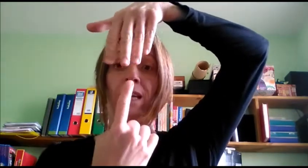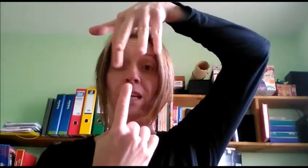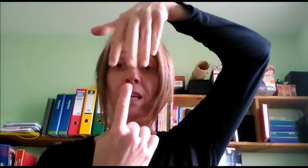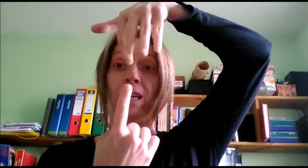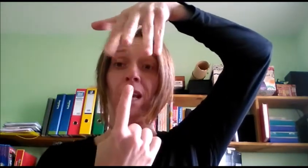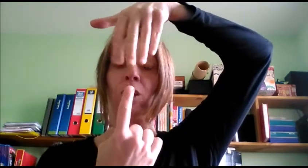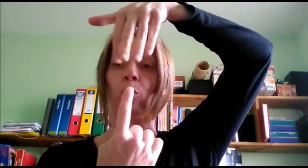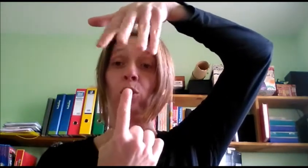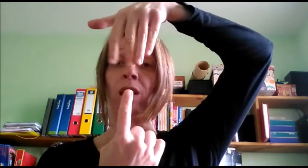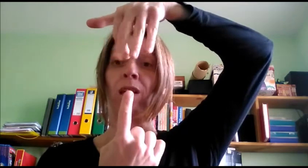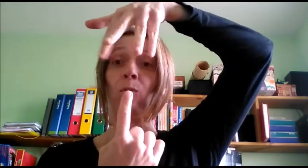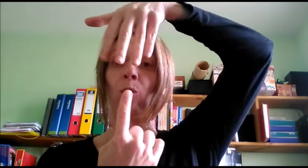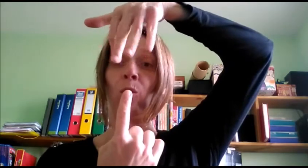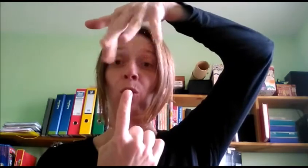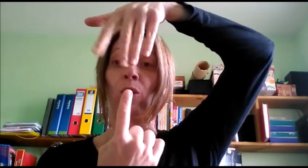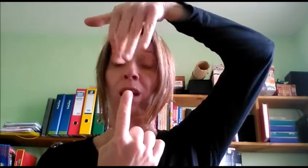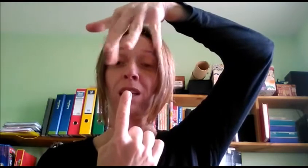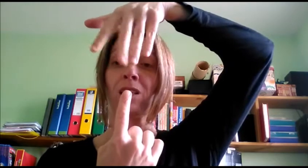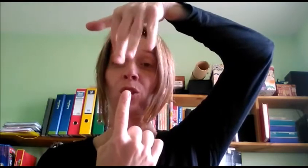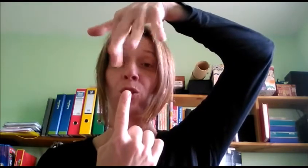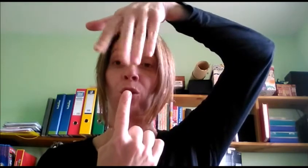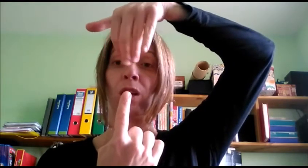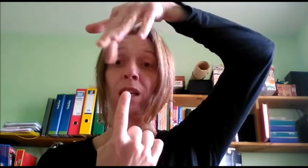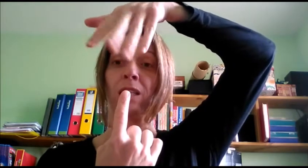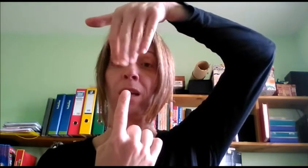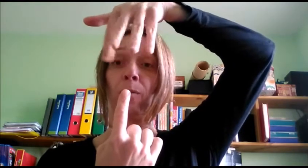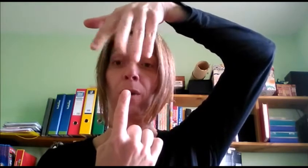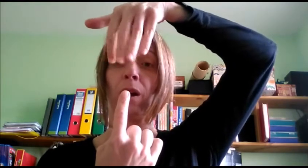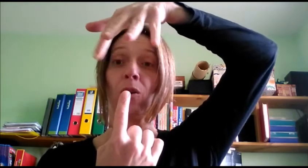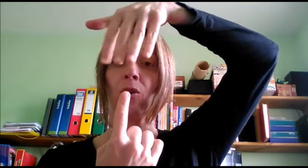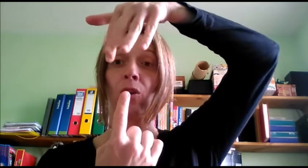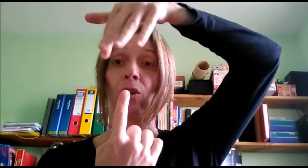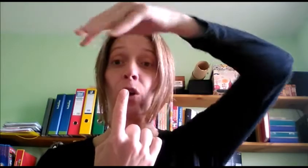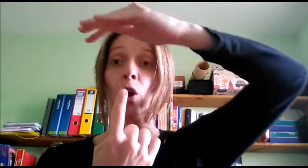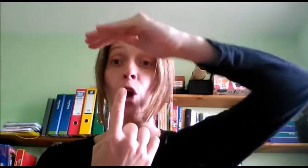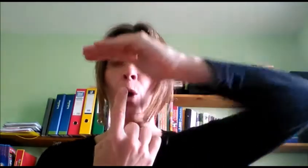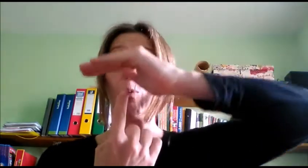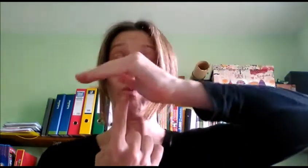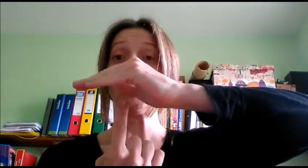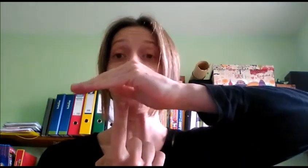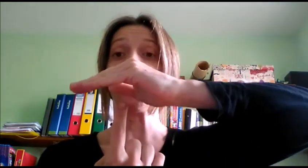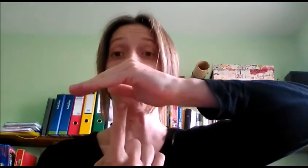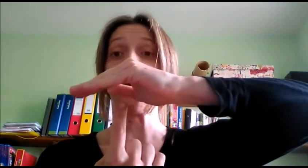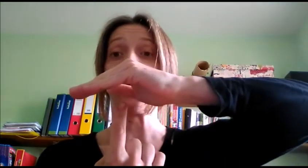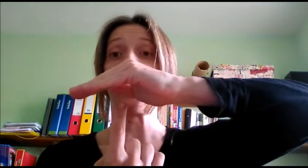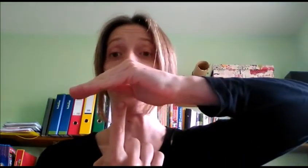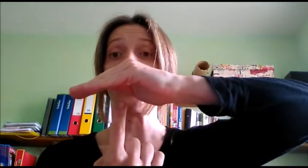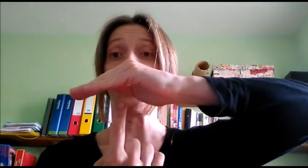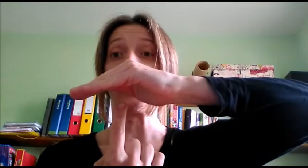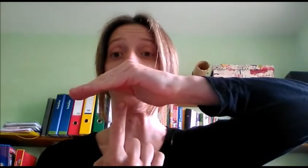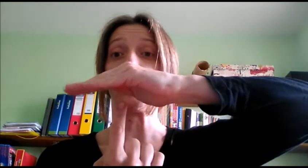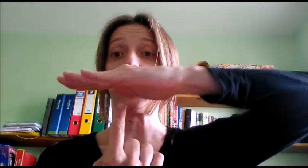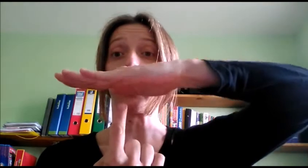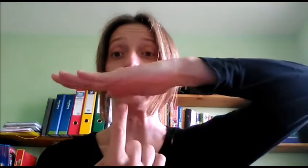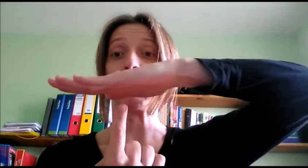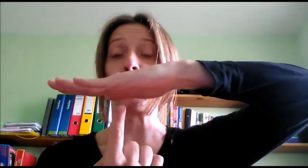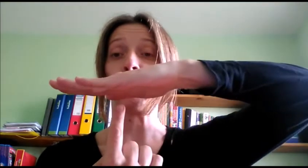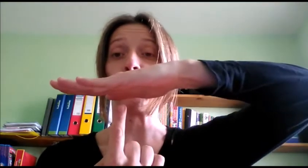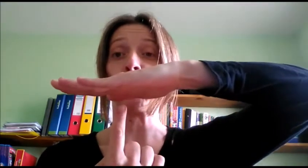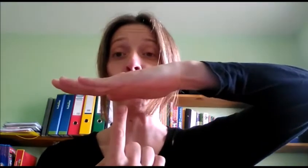Niña, no te mojes con el chaparrón Ponte un paraguitas Ponte un